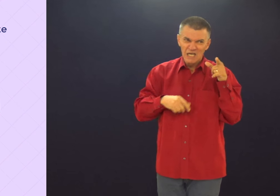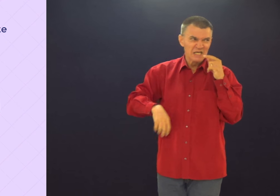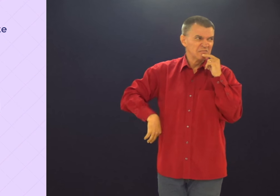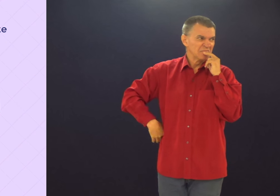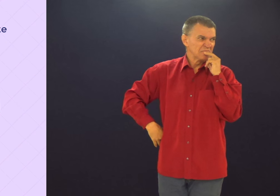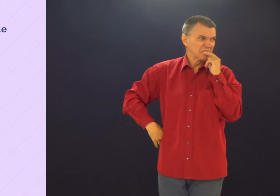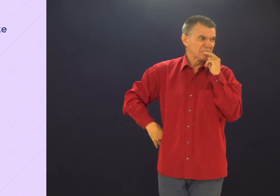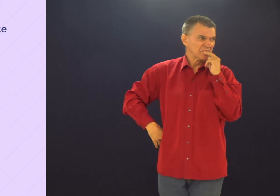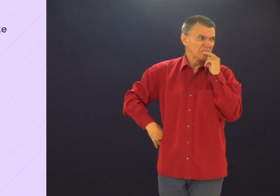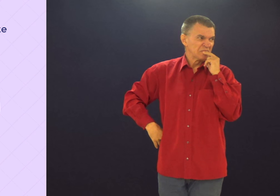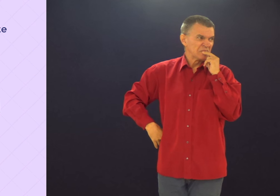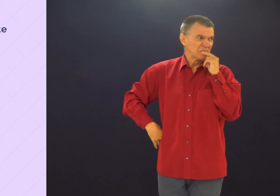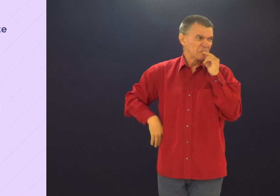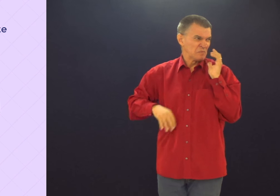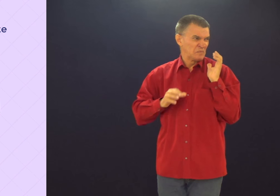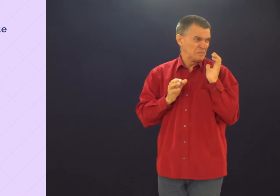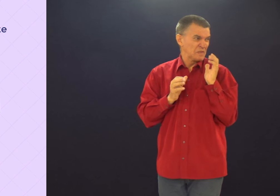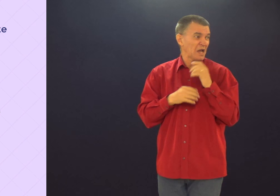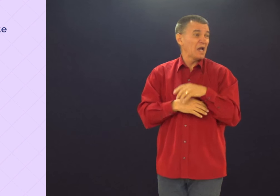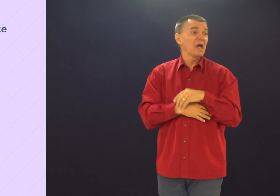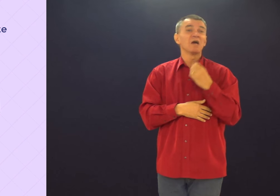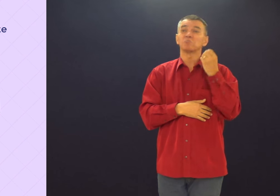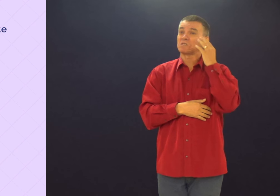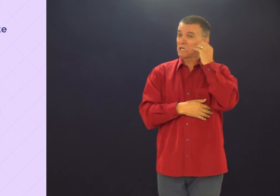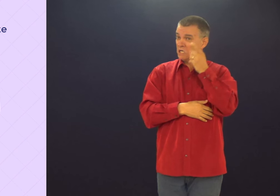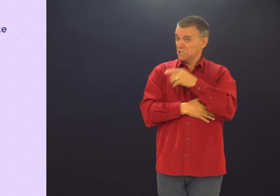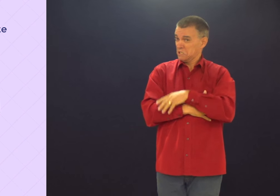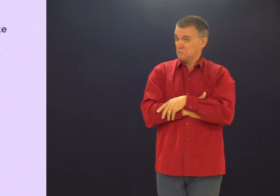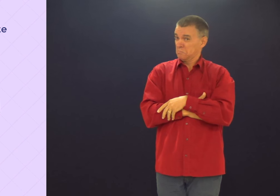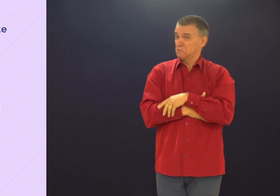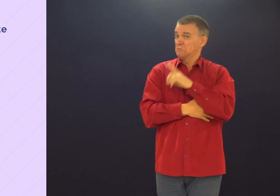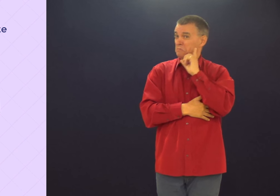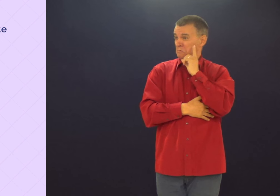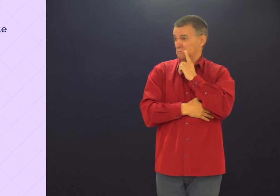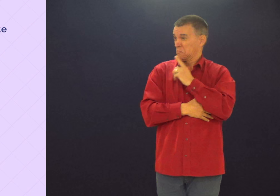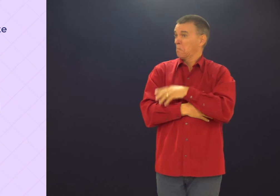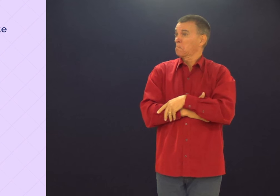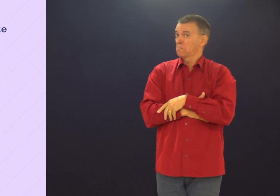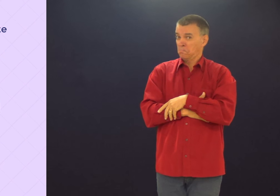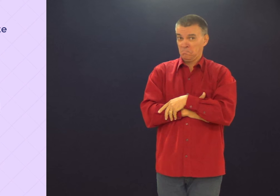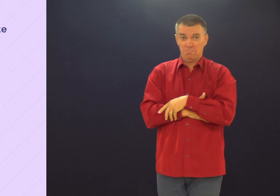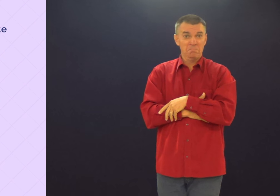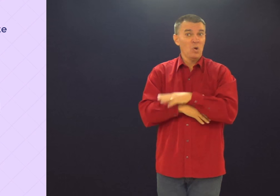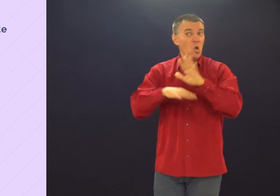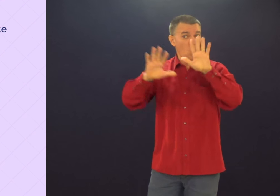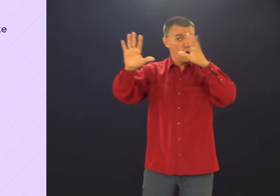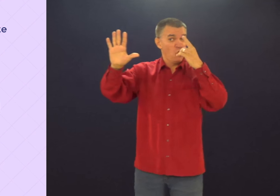Uma roupa mais justa, uma roupa mais colada. Vocês conhecem?